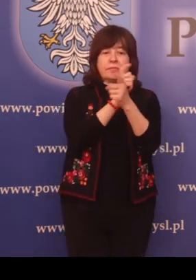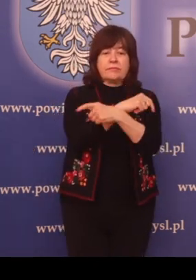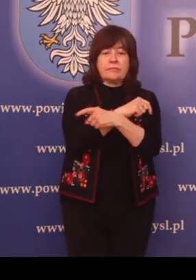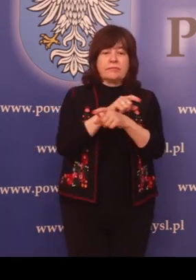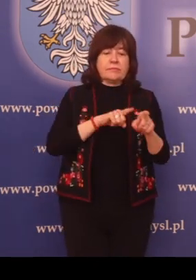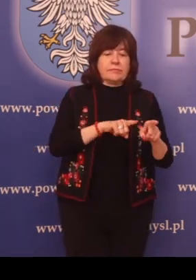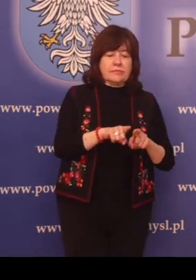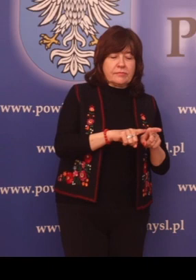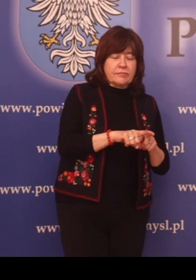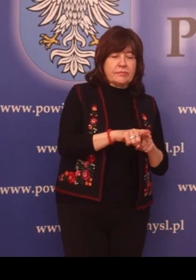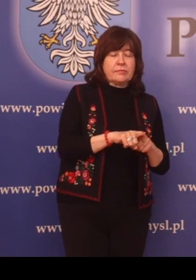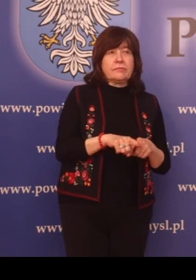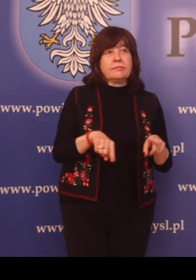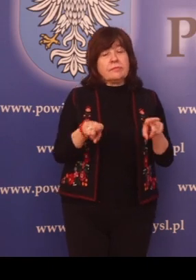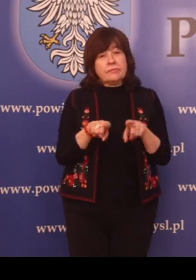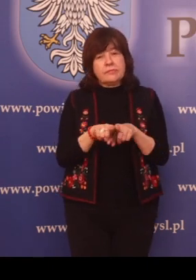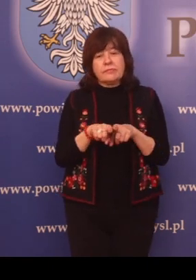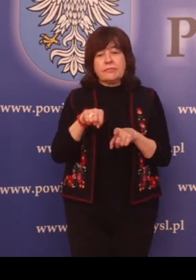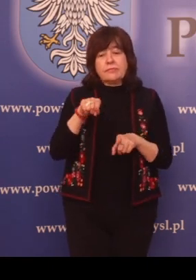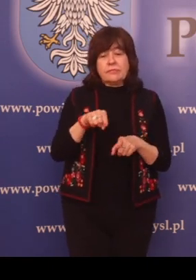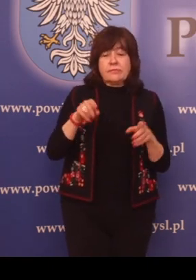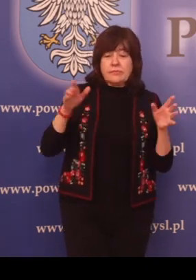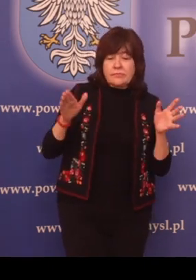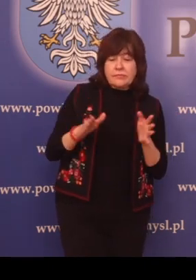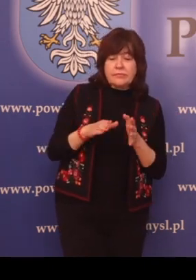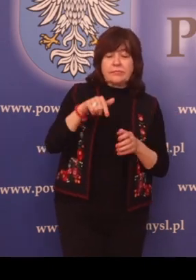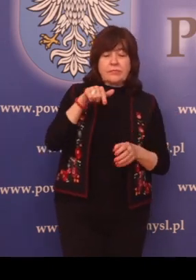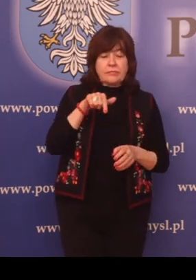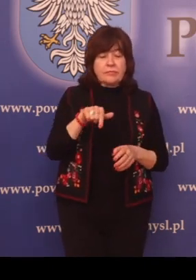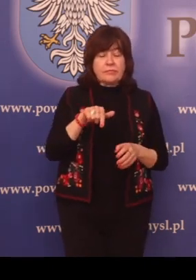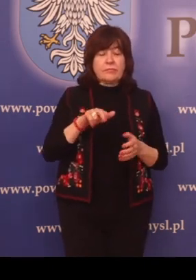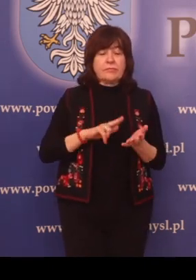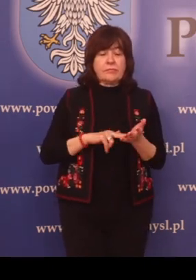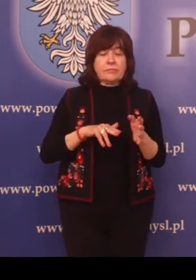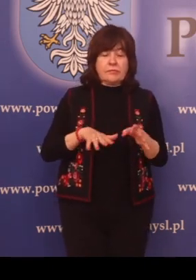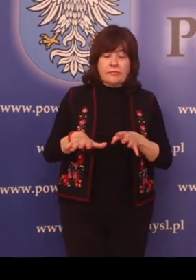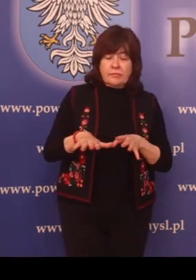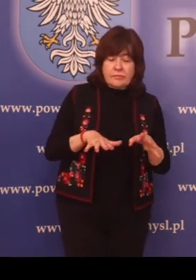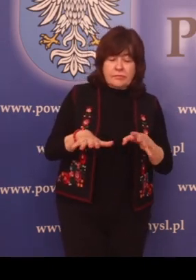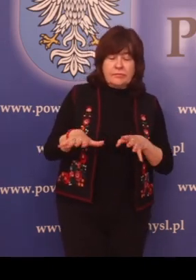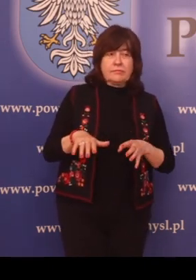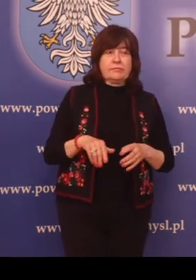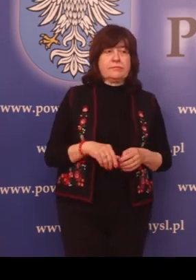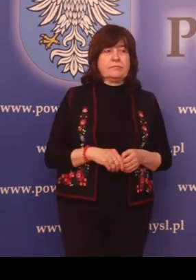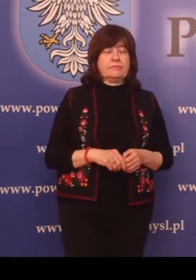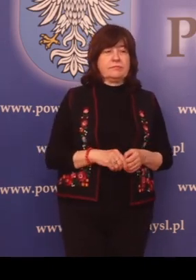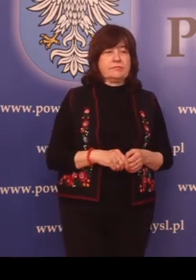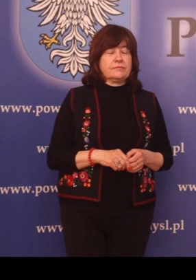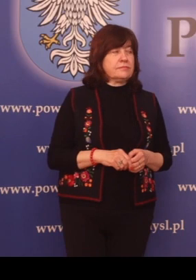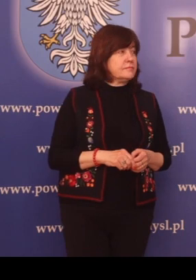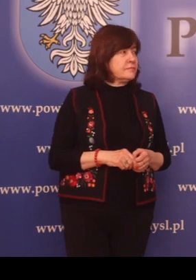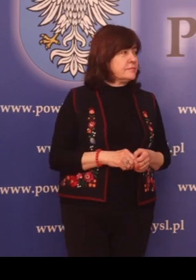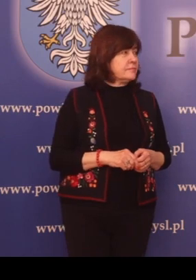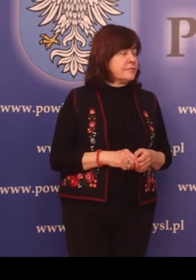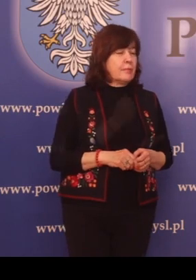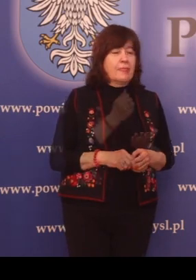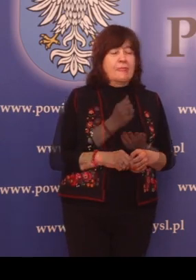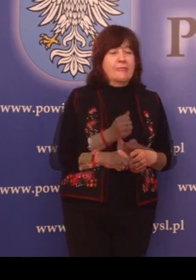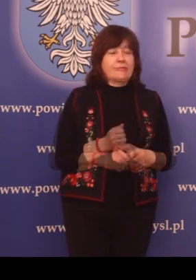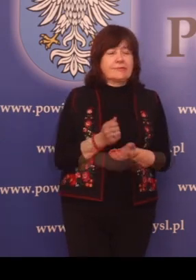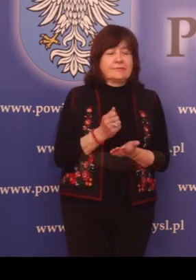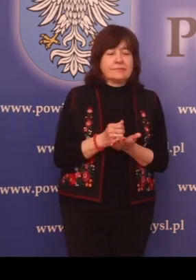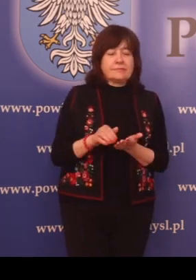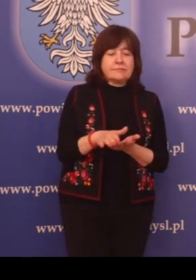znaczeniu, jak i wszelkie urokliwe, lokalne osobliwości, których nie brak w żadnej gminie.